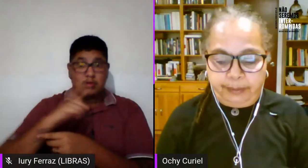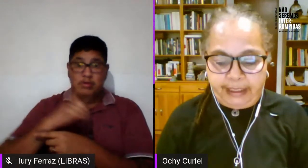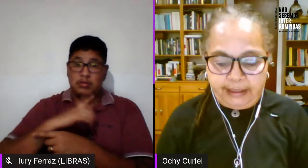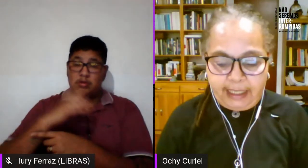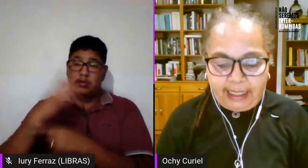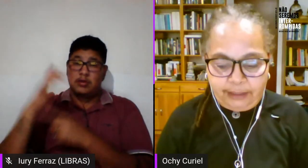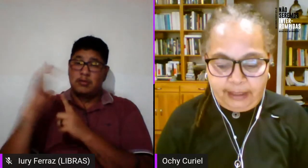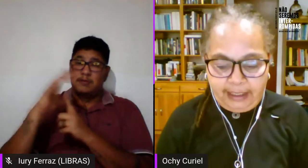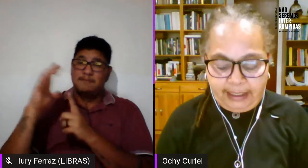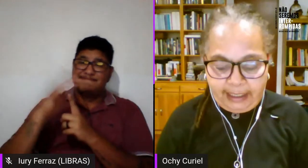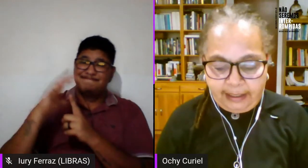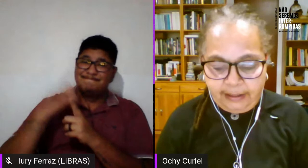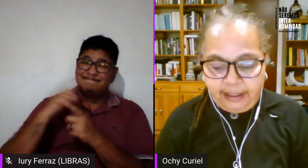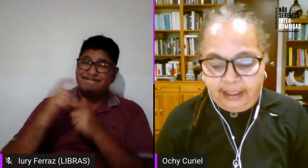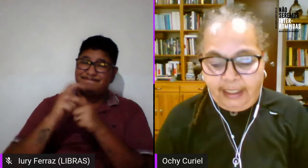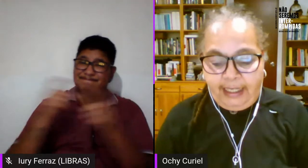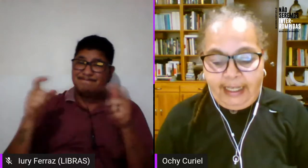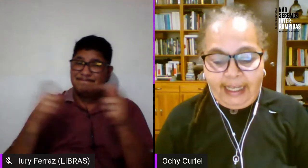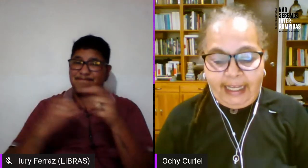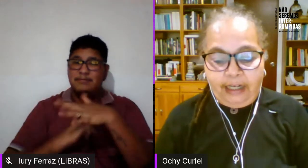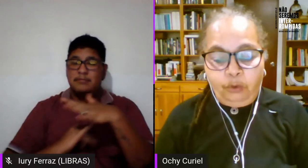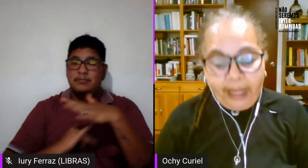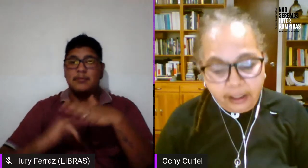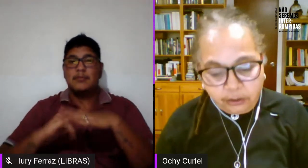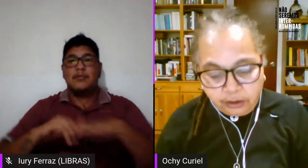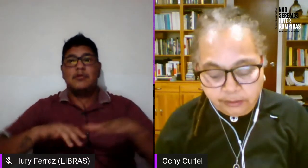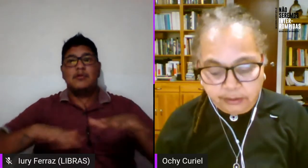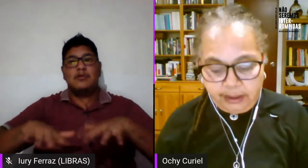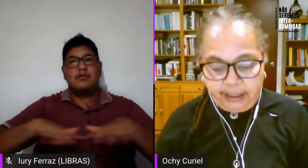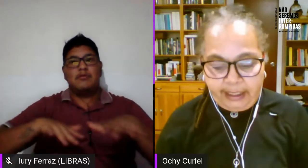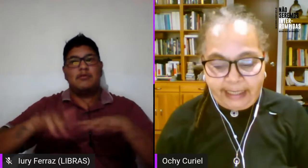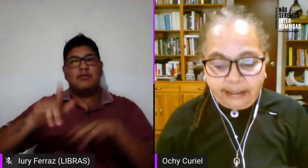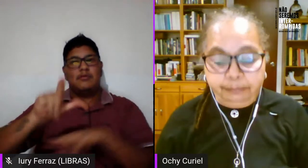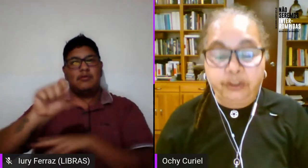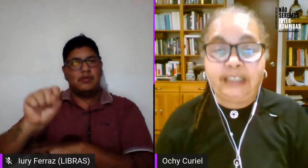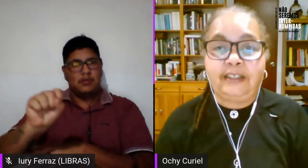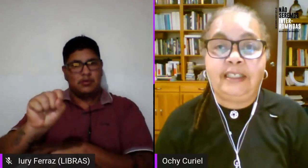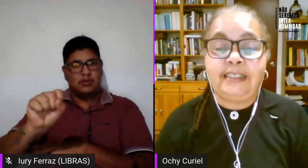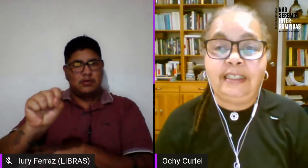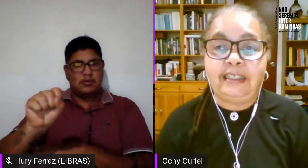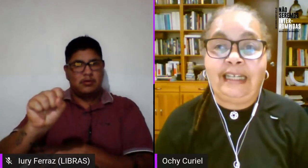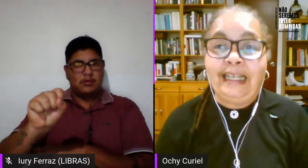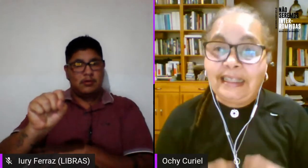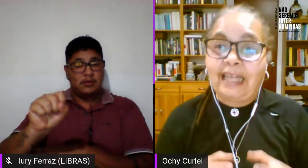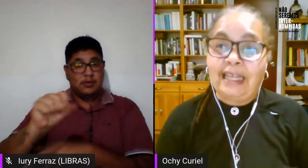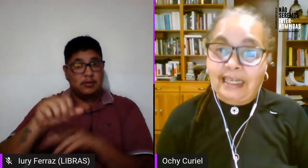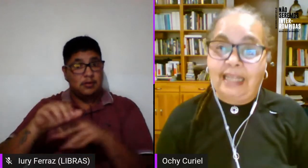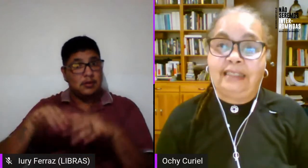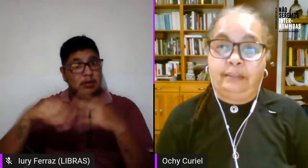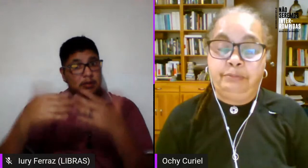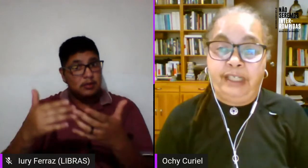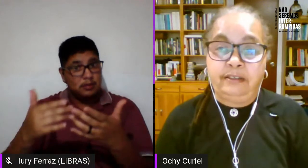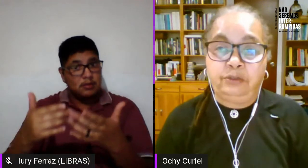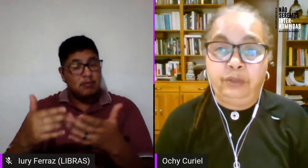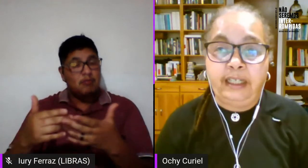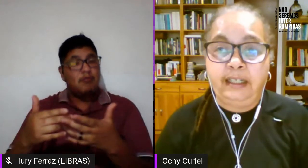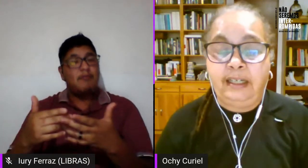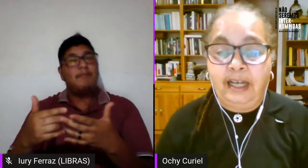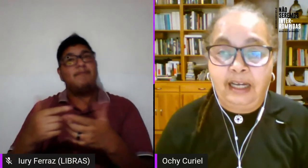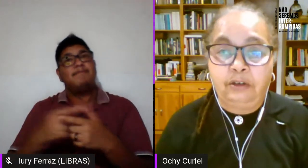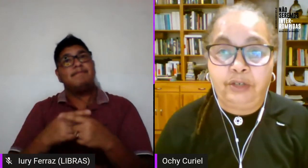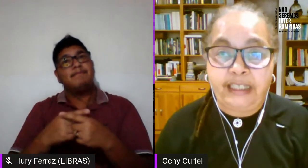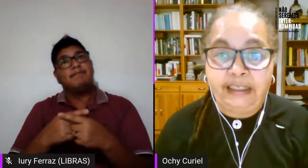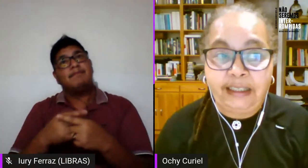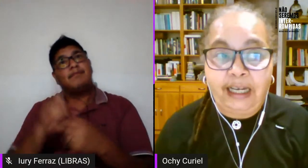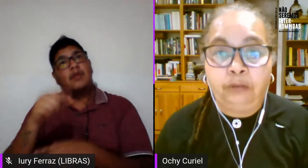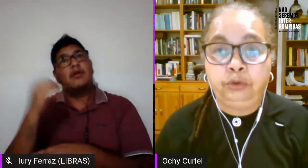lésbico feminista a nivel general luego es importante decir que en esta década también surge